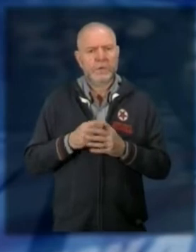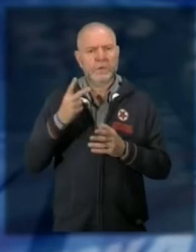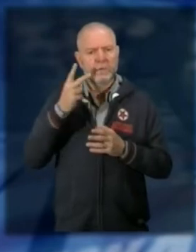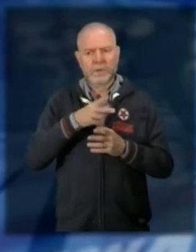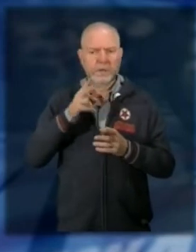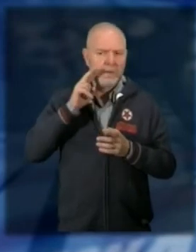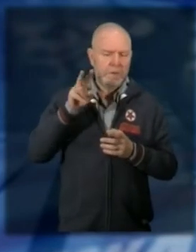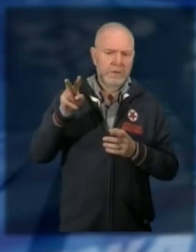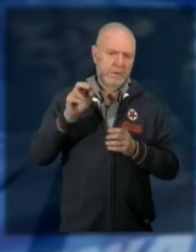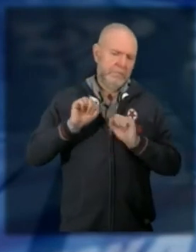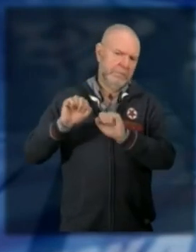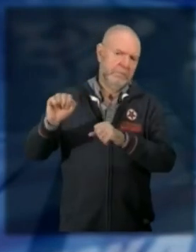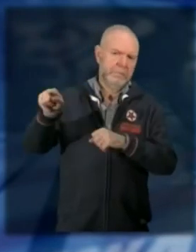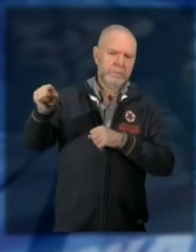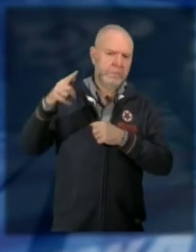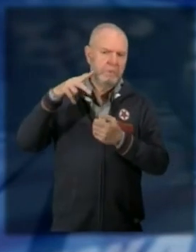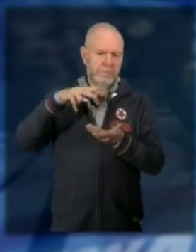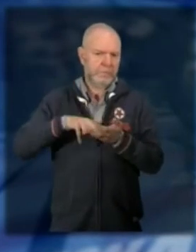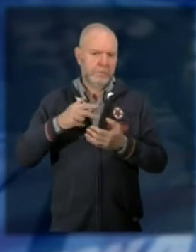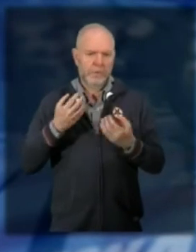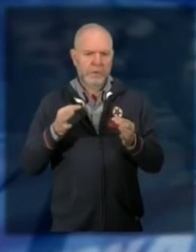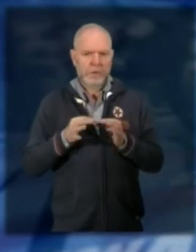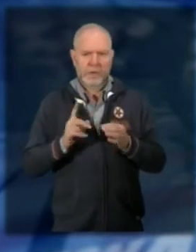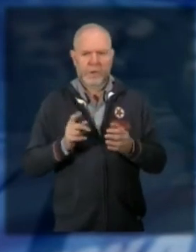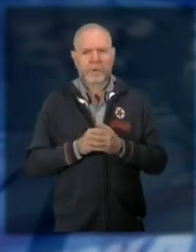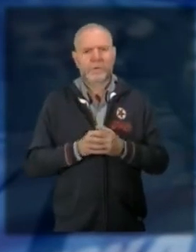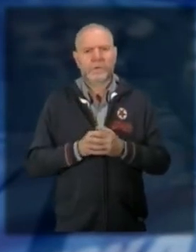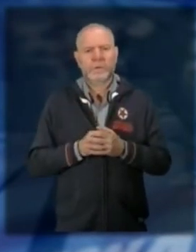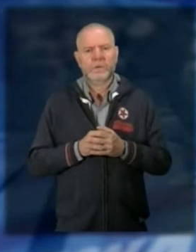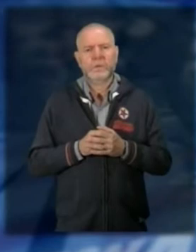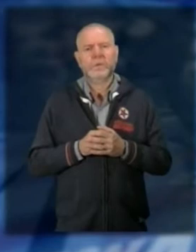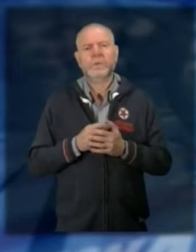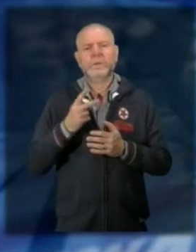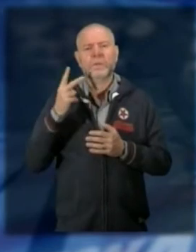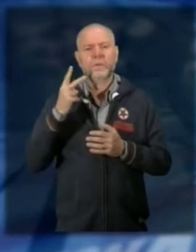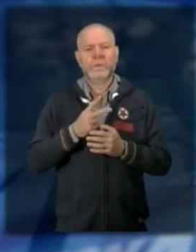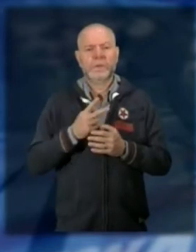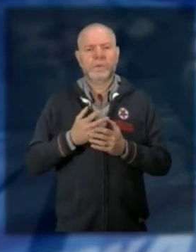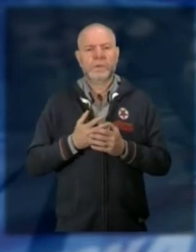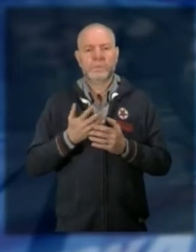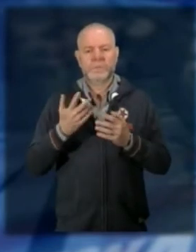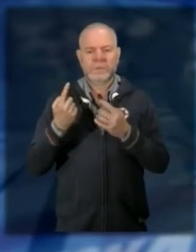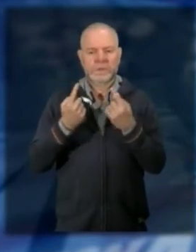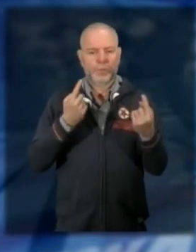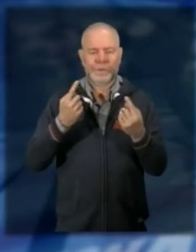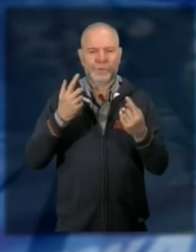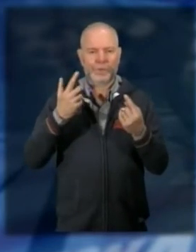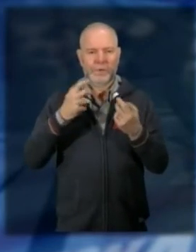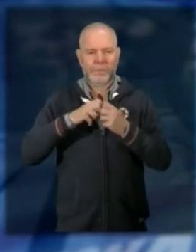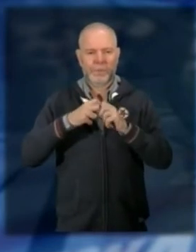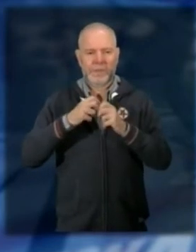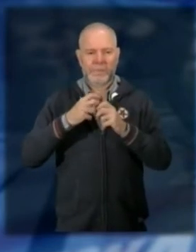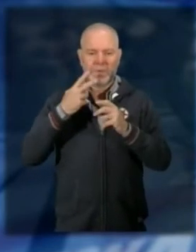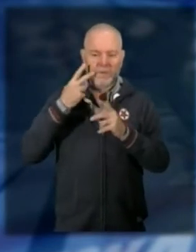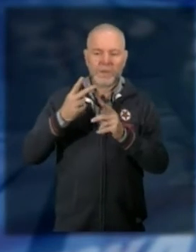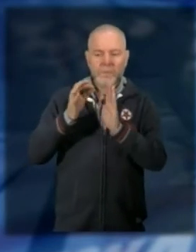vedono ormai come il fumo negli occhi il ricorso al TAR chiede all'annunamento della determina regionale sulle piazzole questi